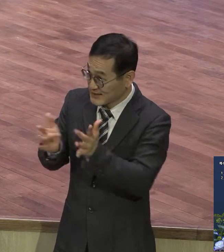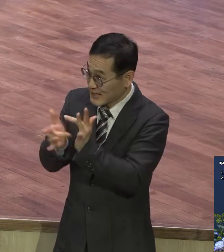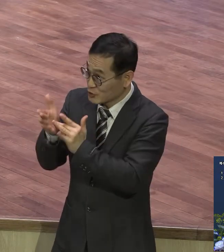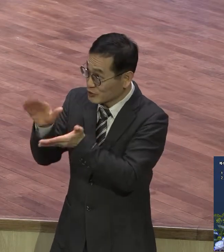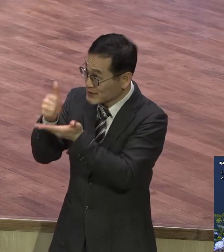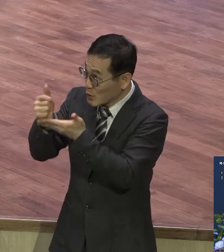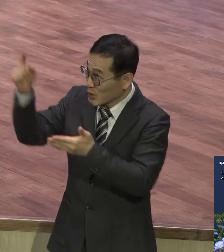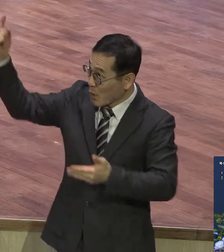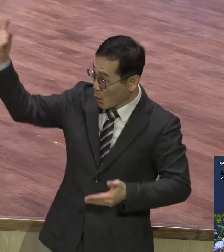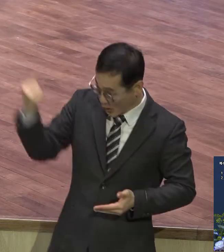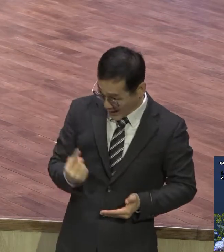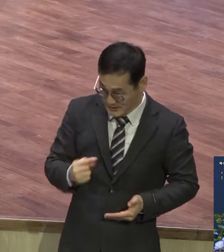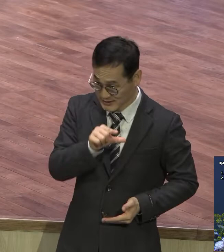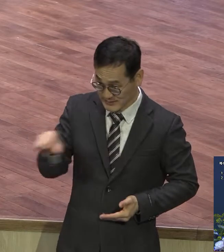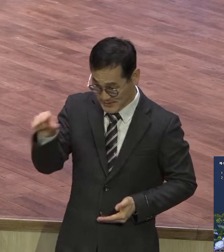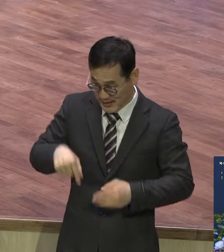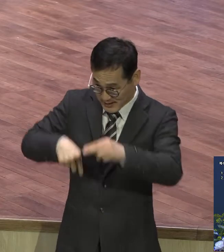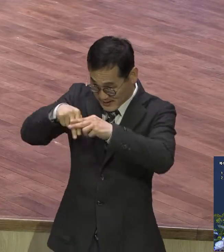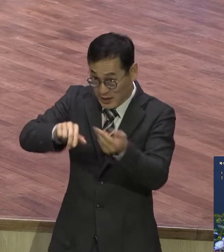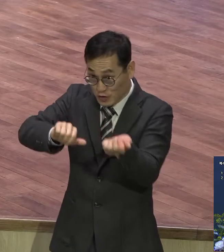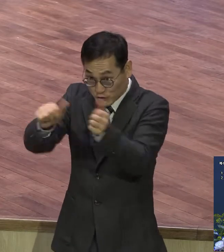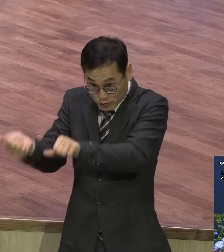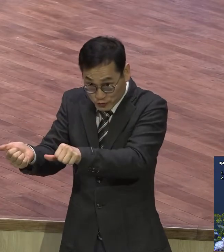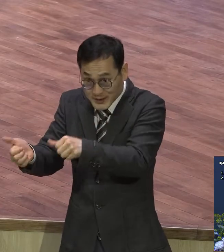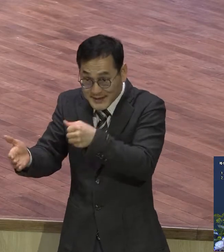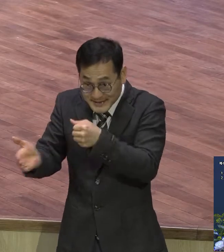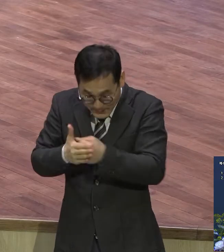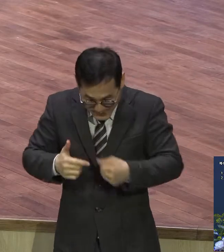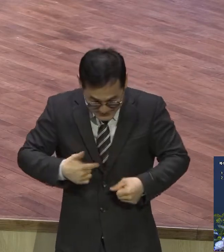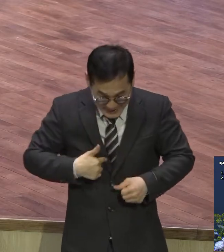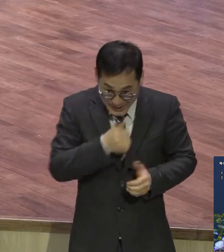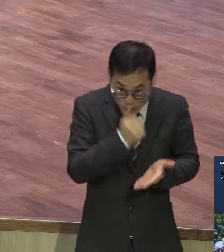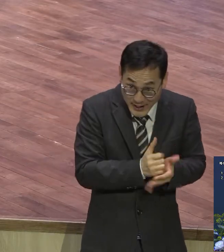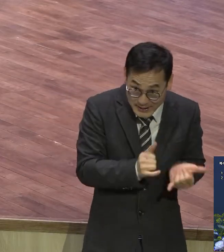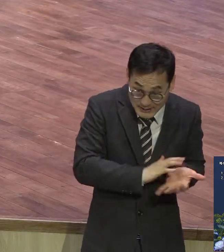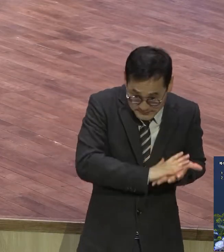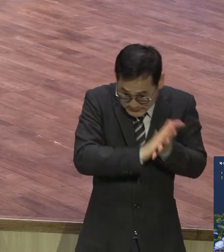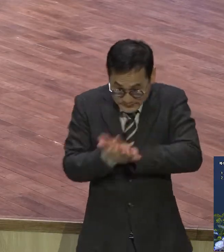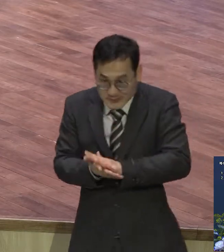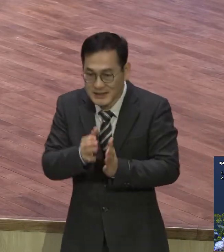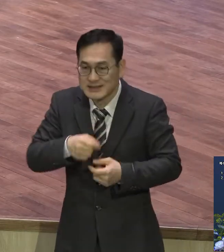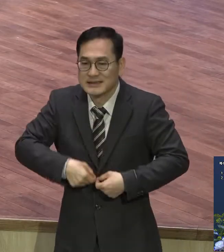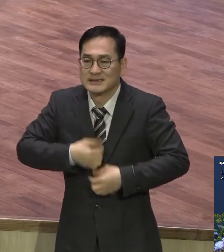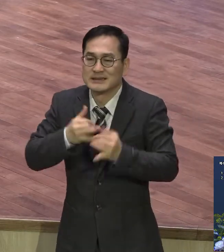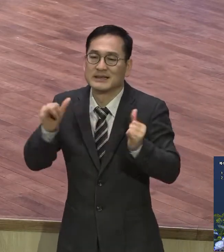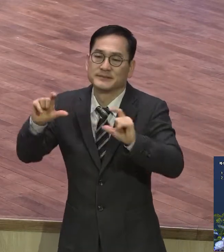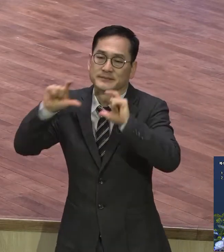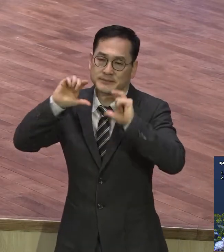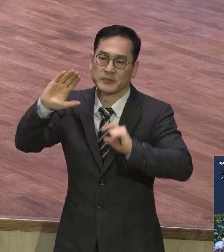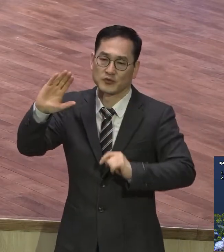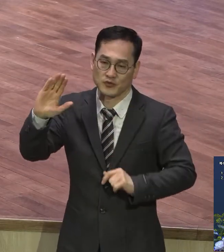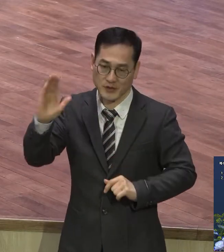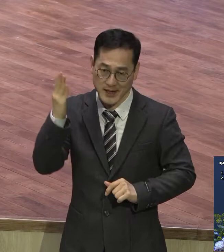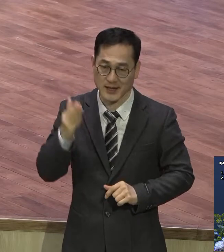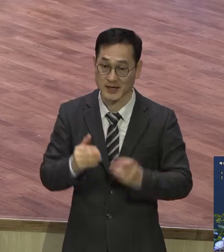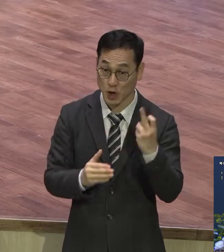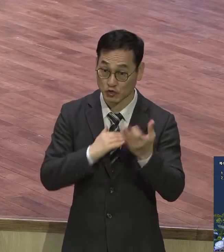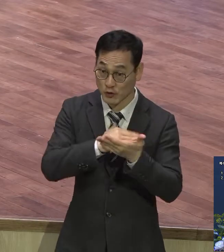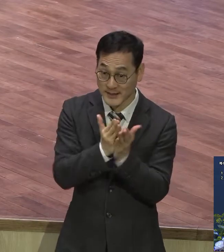대속 부활이라는 은약의 여정을 통해서 죄인된 인간이 가지고 있는 열두가지 영적 문제를 완전히 해결받은 자